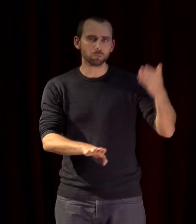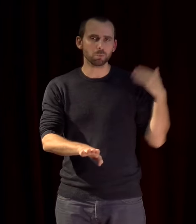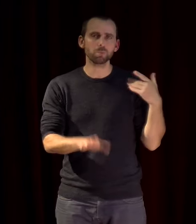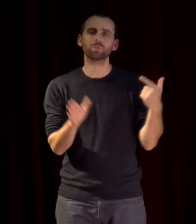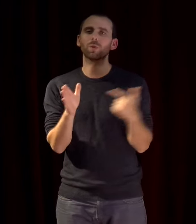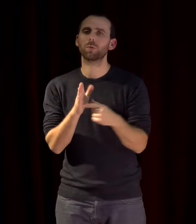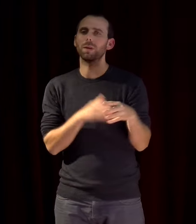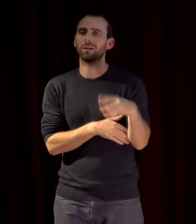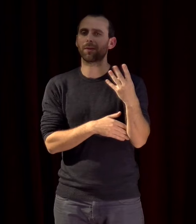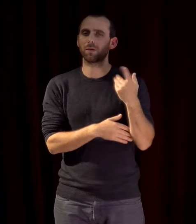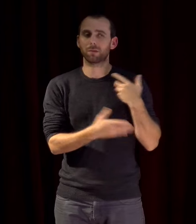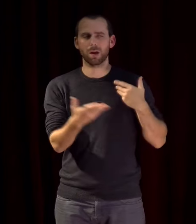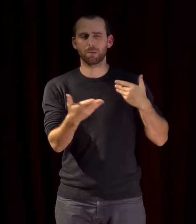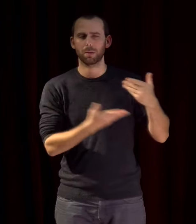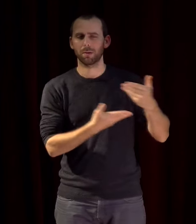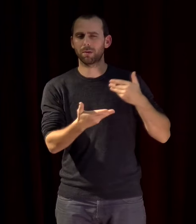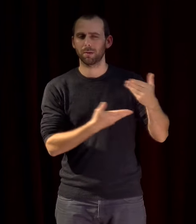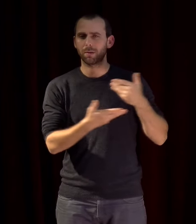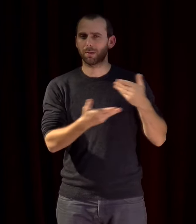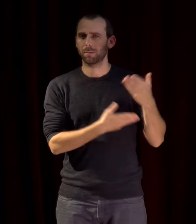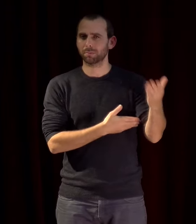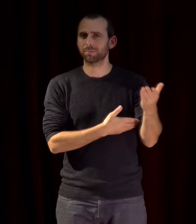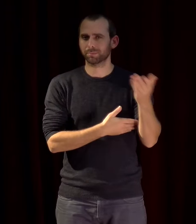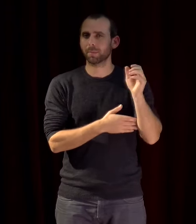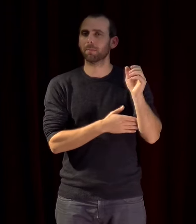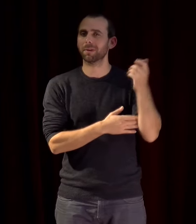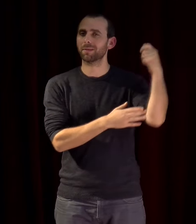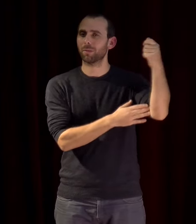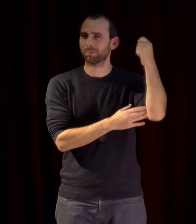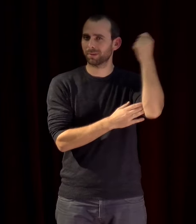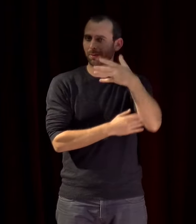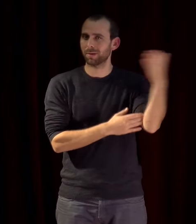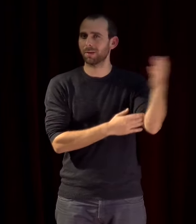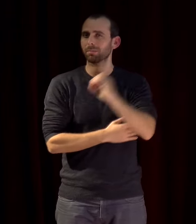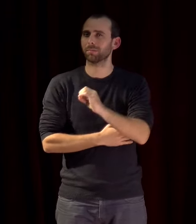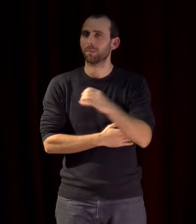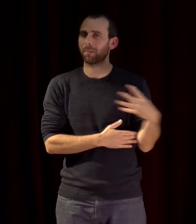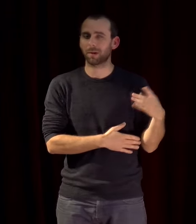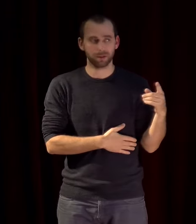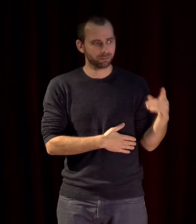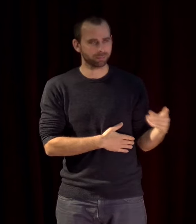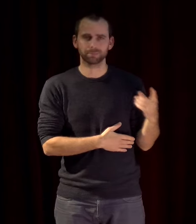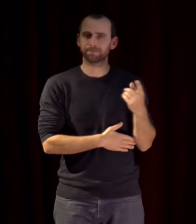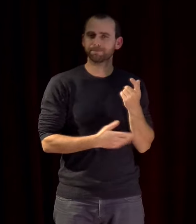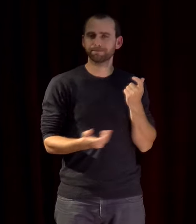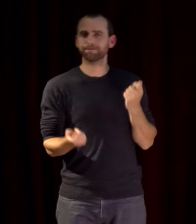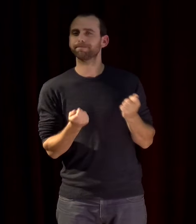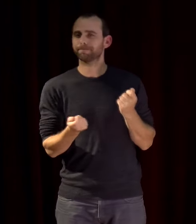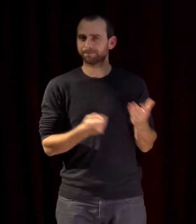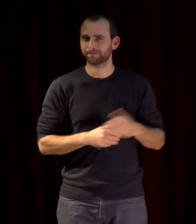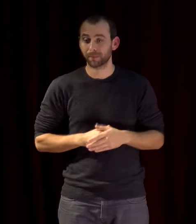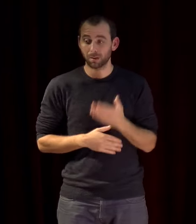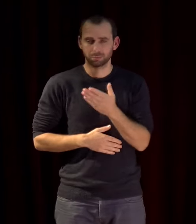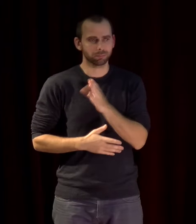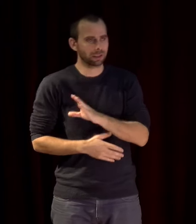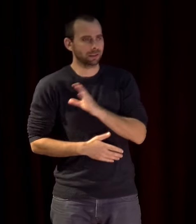2014 sous la présidence de Barack Obama où ils avaient tenté en vain